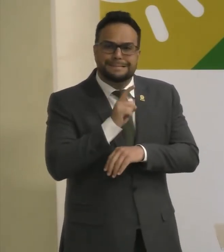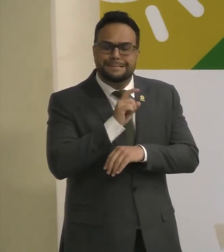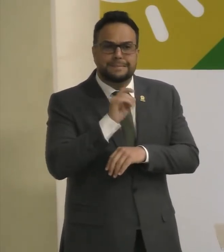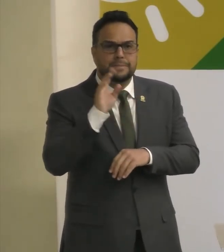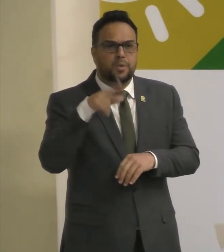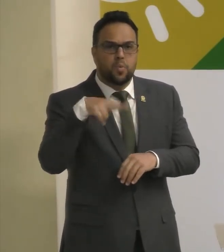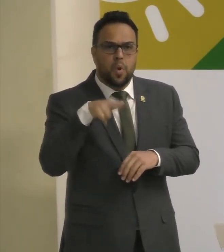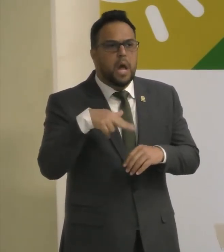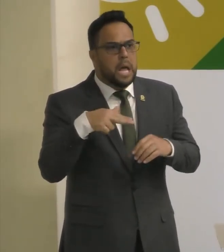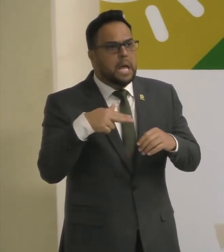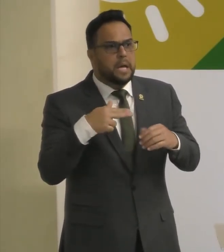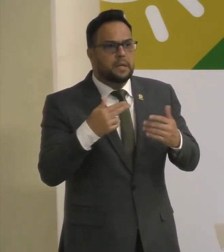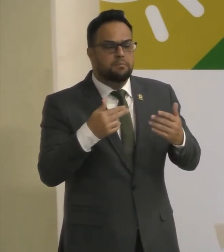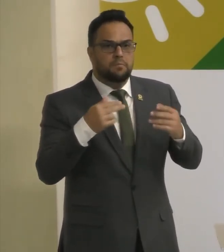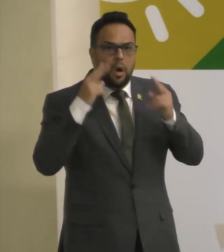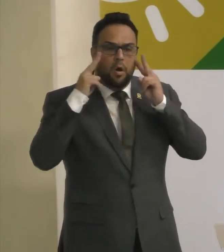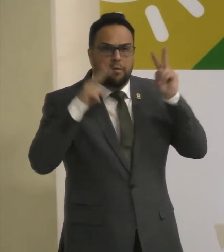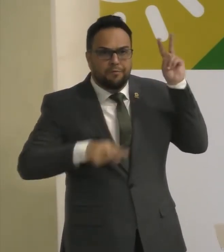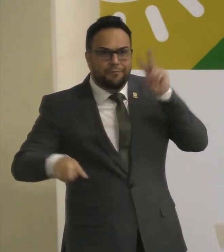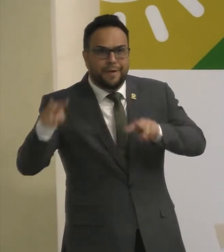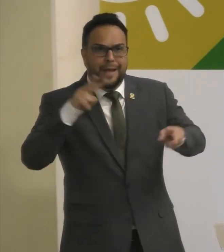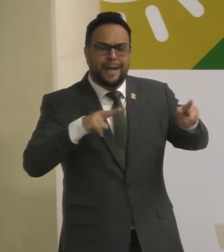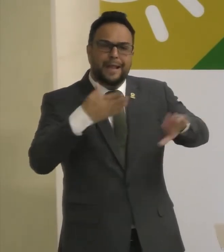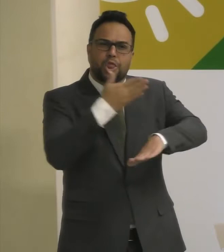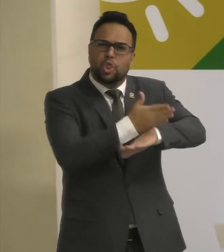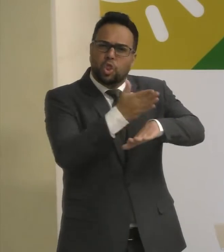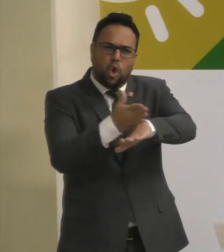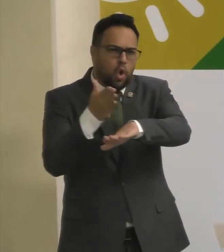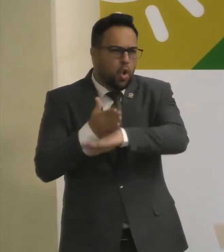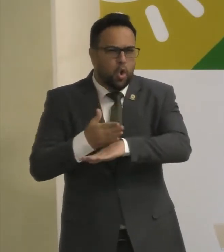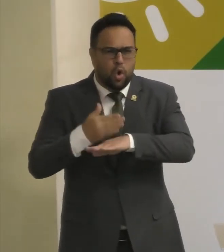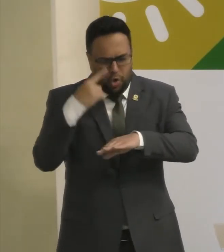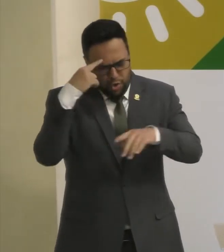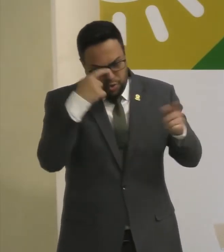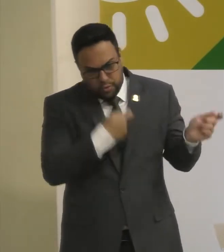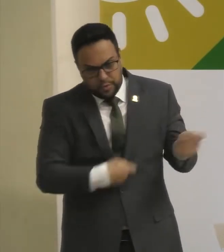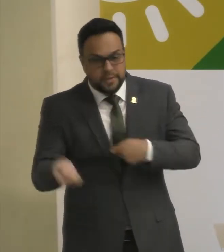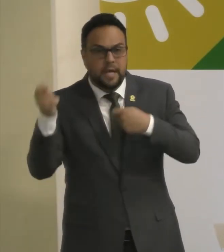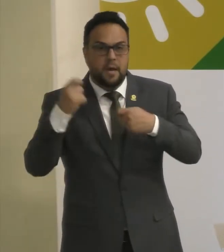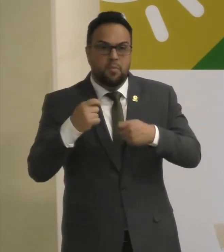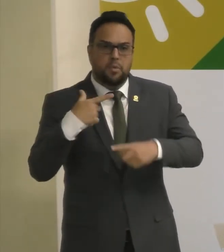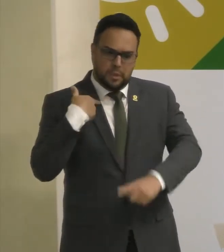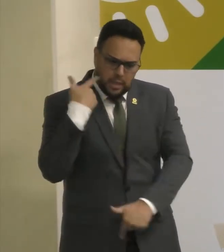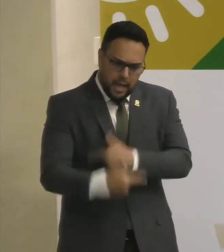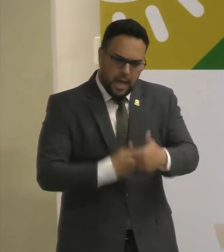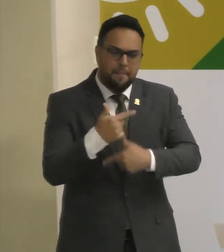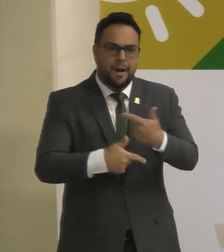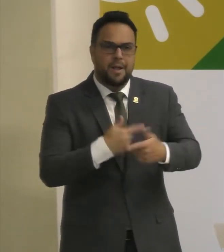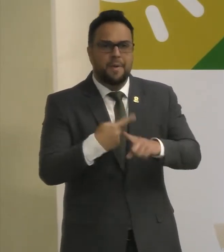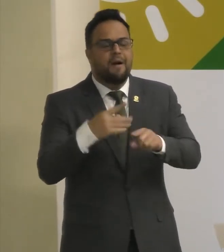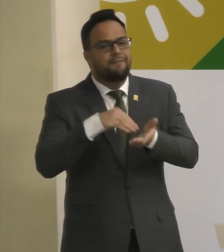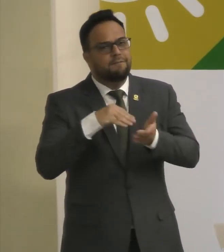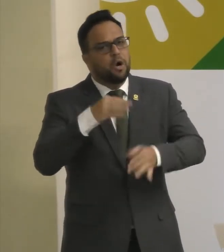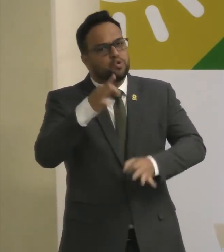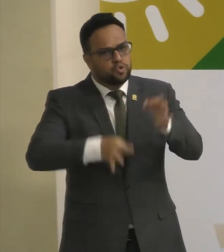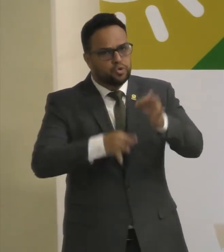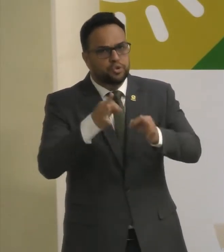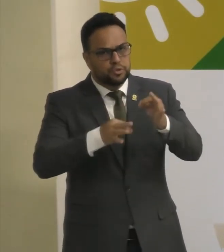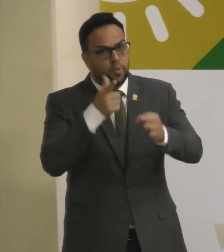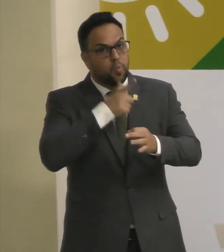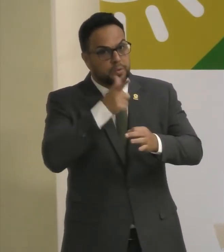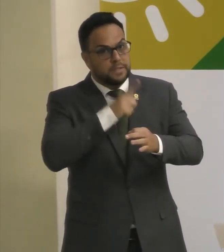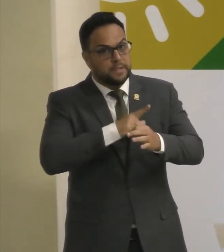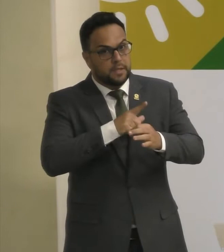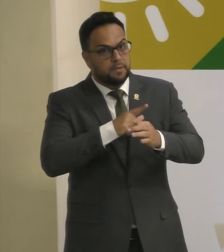enxergar Ou batalhar Todo o tempo Para que essas Injustiças Sejam sanadas E para que esse